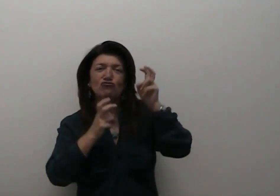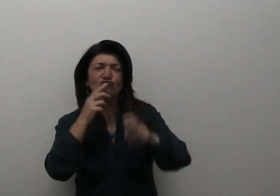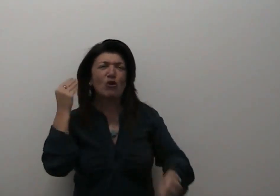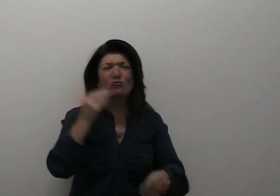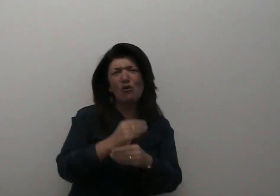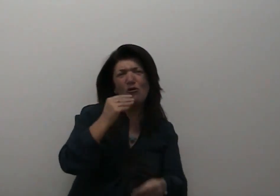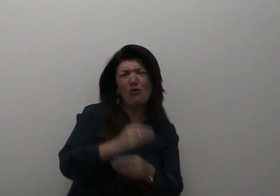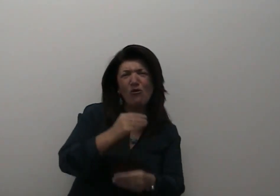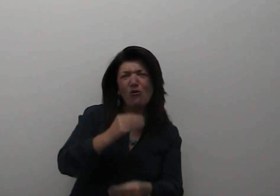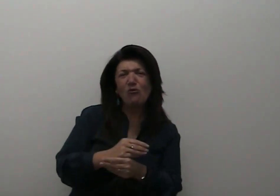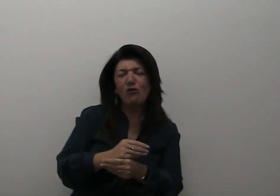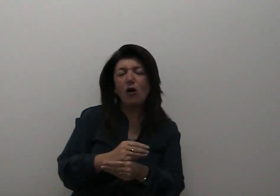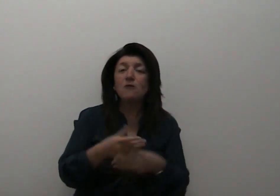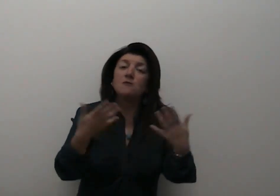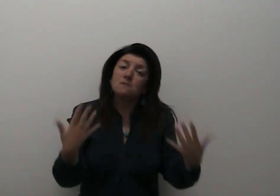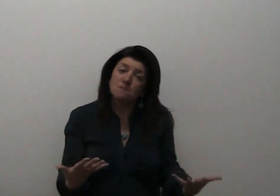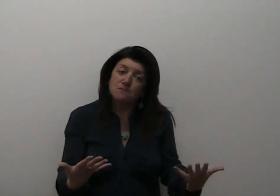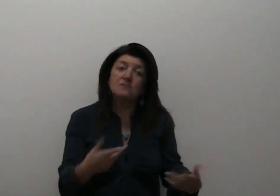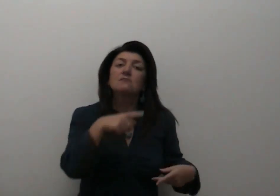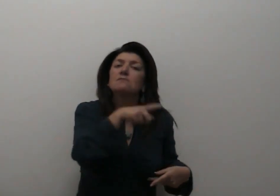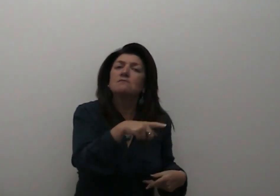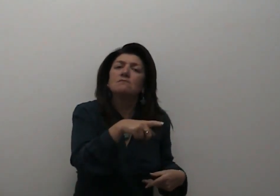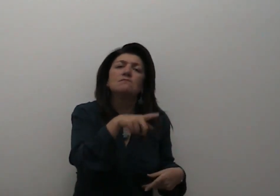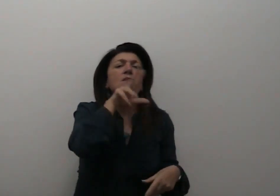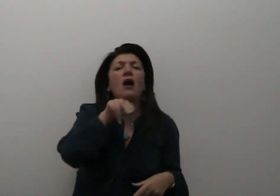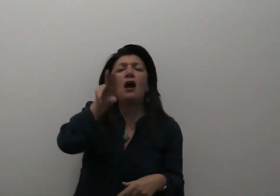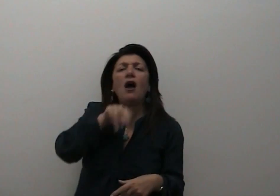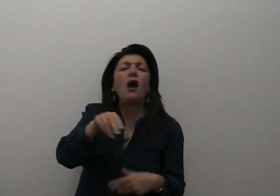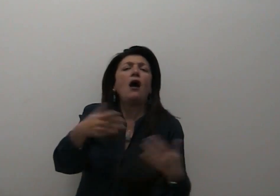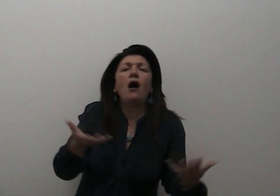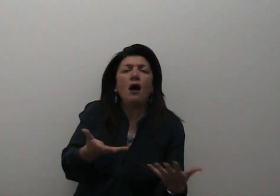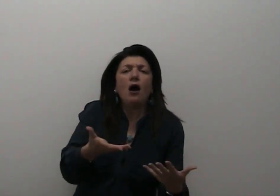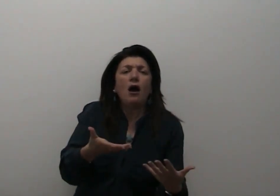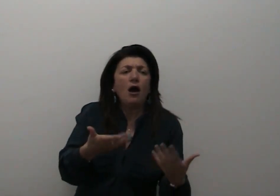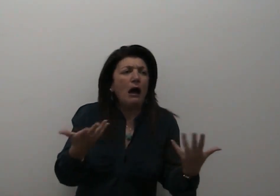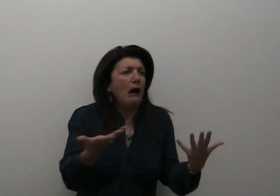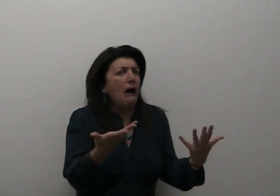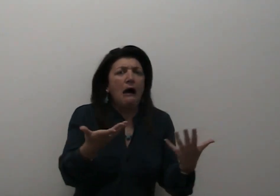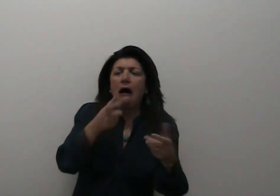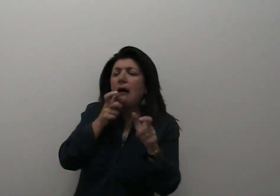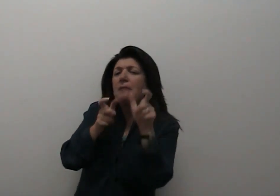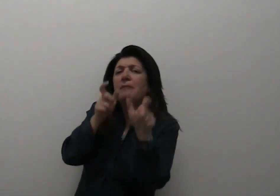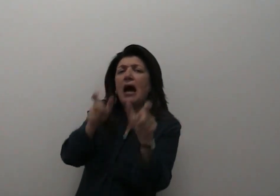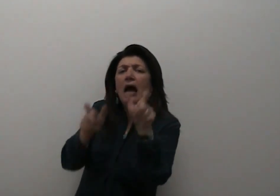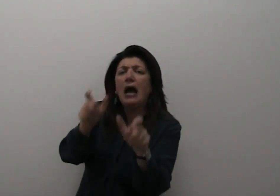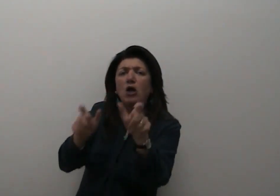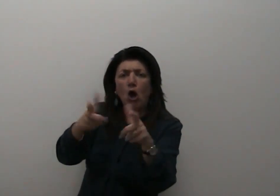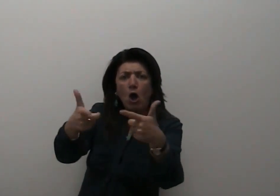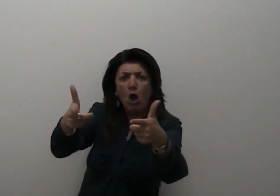devono comprare le parole dagli abitanti del paese vicino, che ne producono in gran quantità.